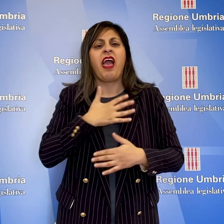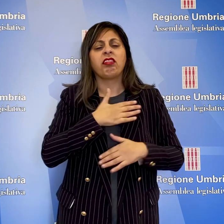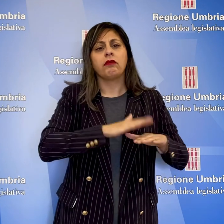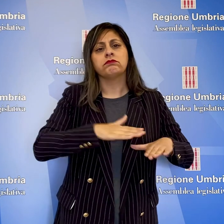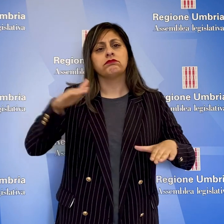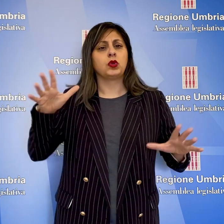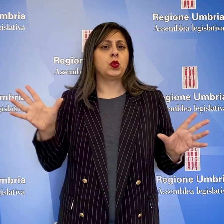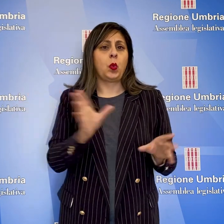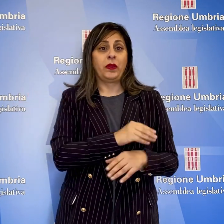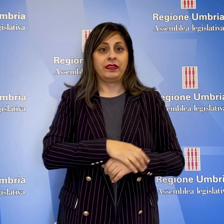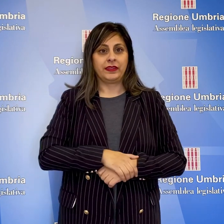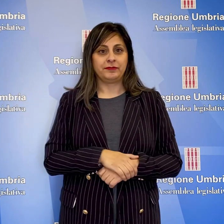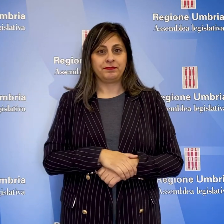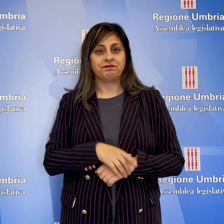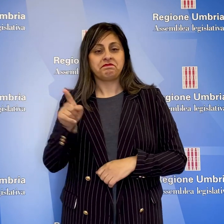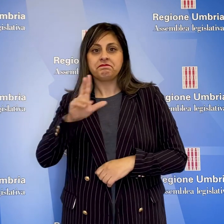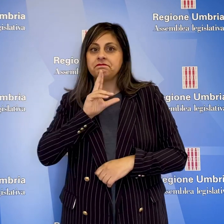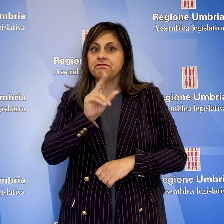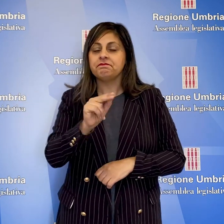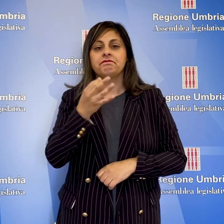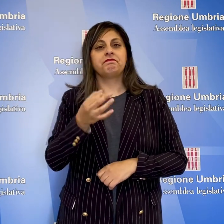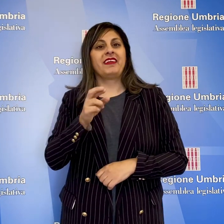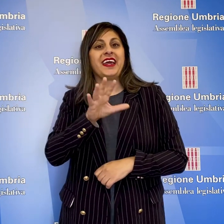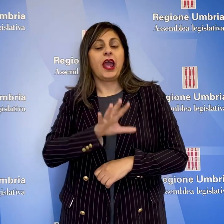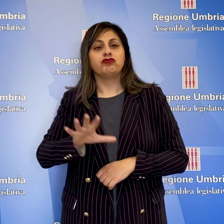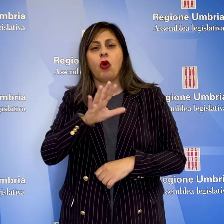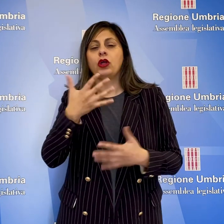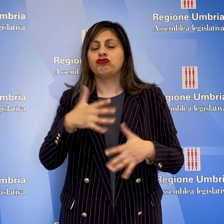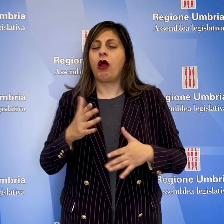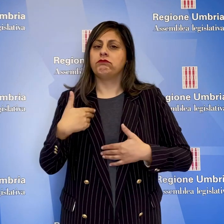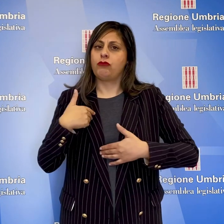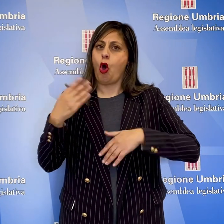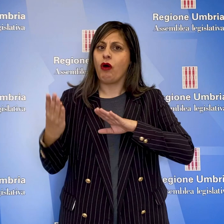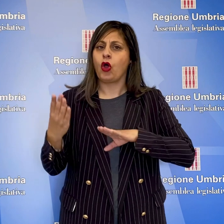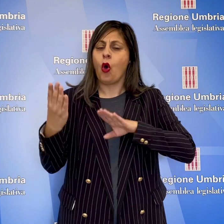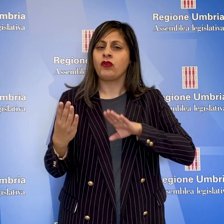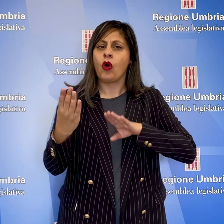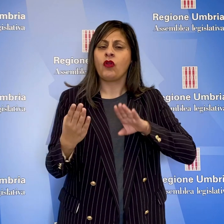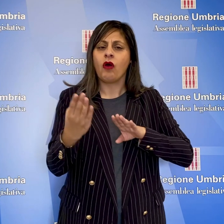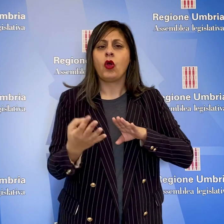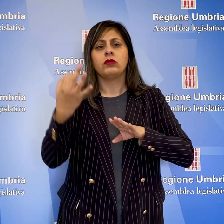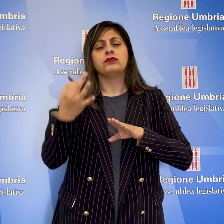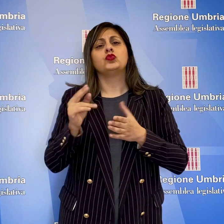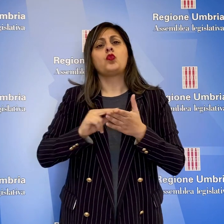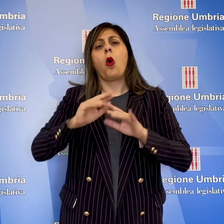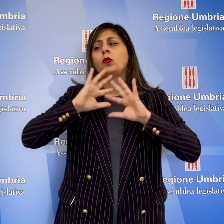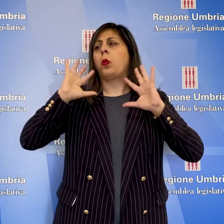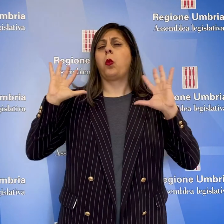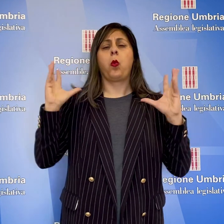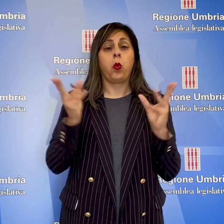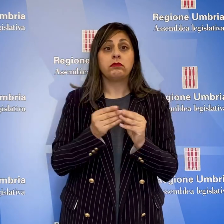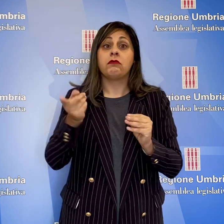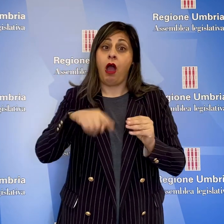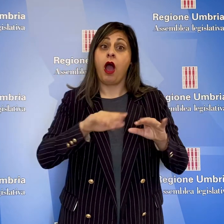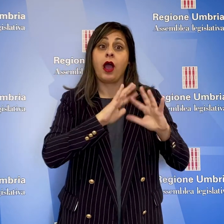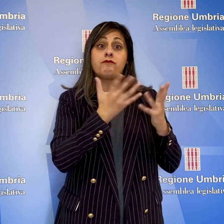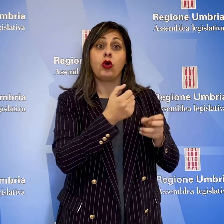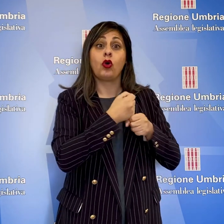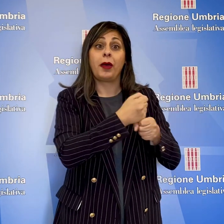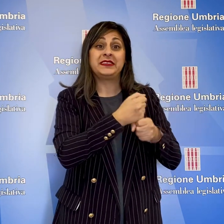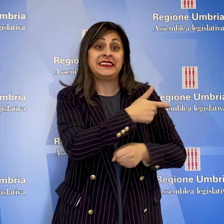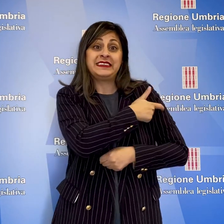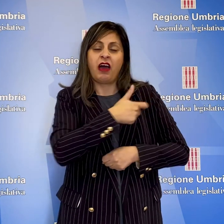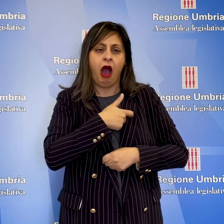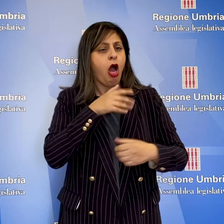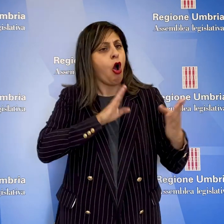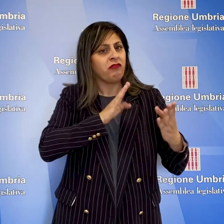ogni fascia di età. Nel sottolineare come la regione abbia avuto confronti con tutte le componenti del sistema scuola, ma anche con il mondo delle